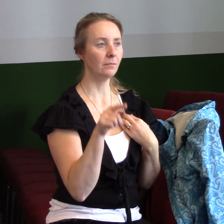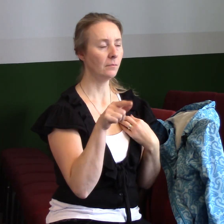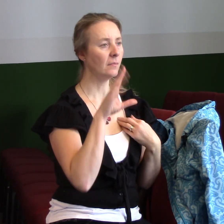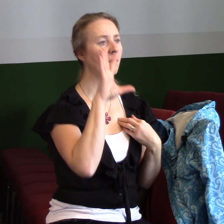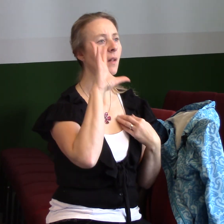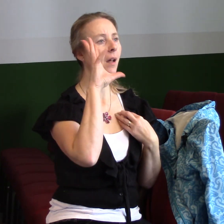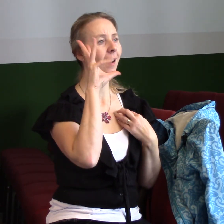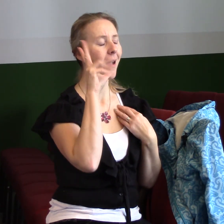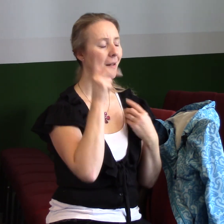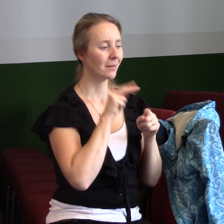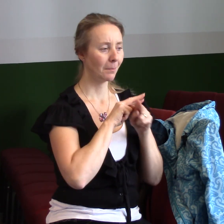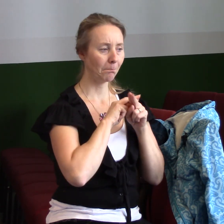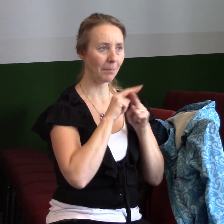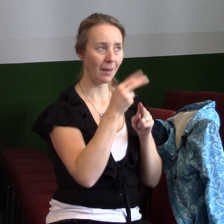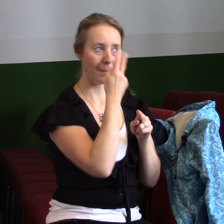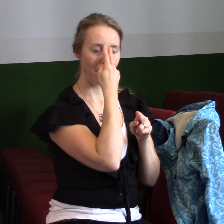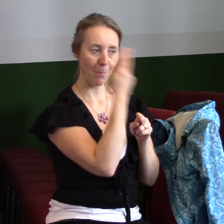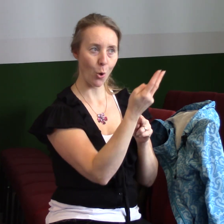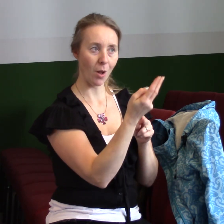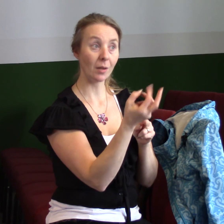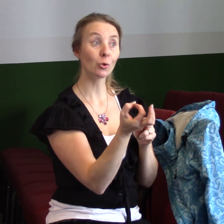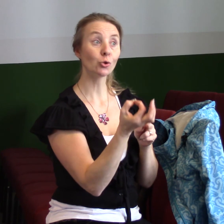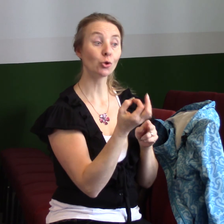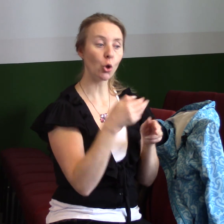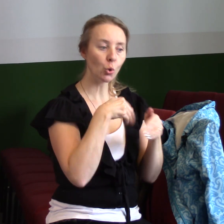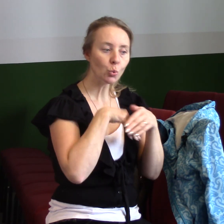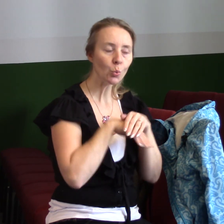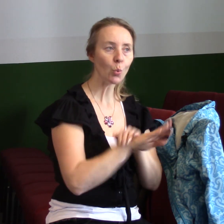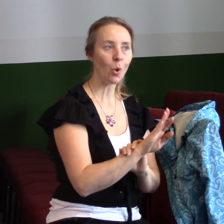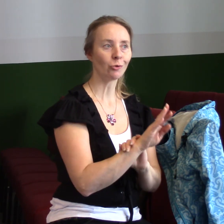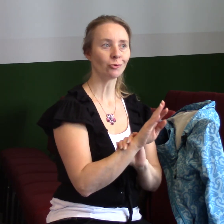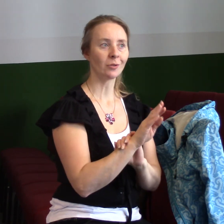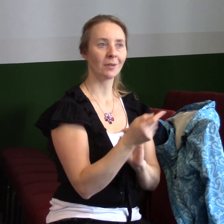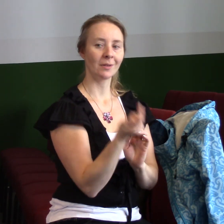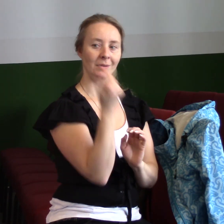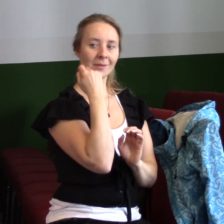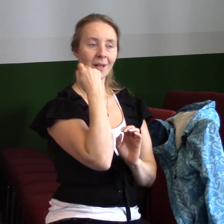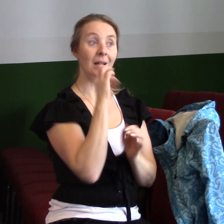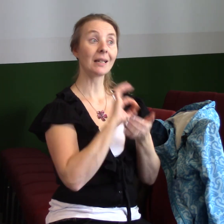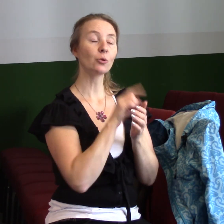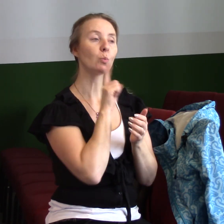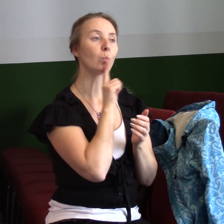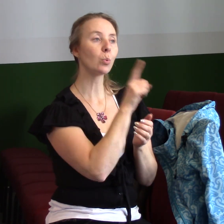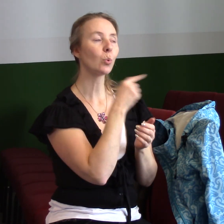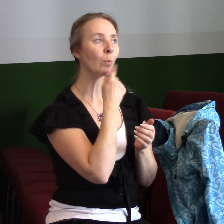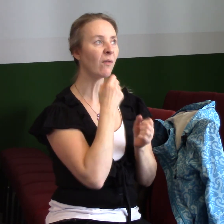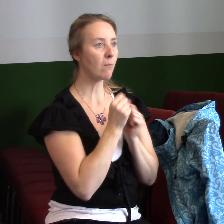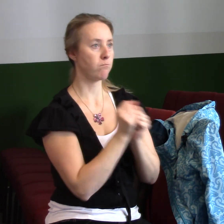ucelený pohled na to, co se skrývá všechno zatím, když Bůh hovoří o boji a o vítězství.